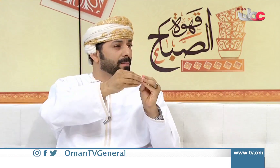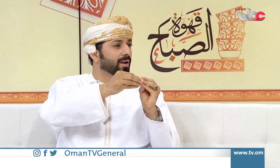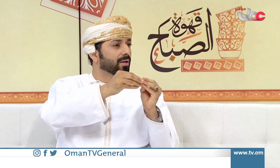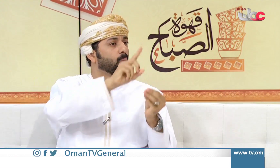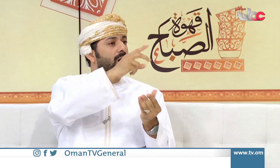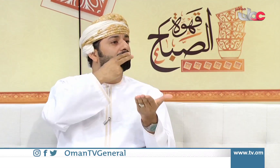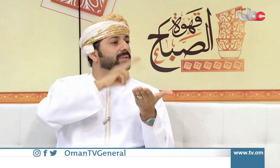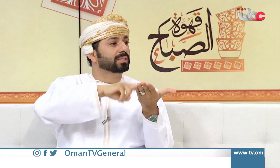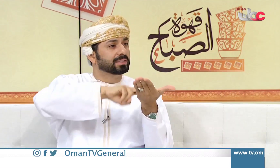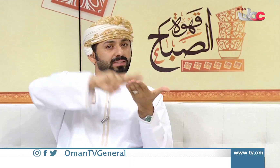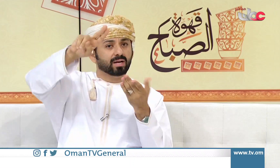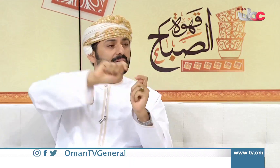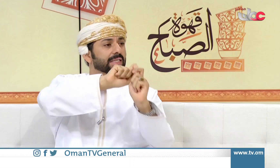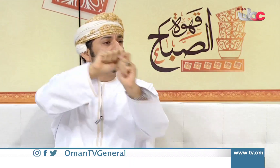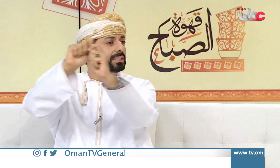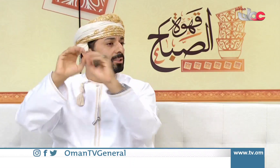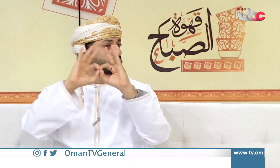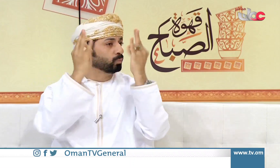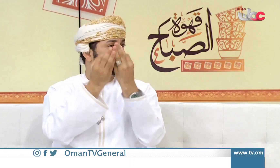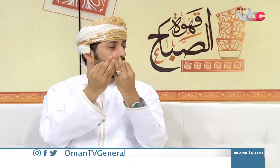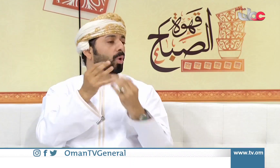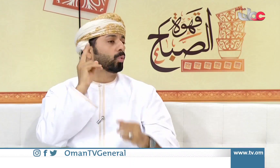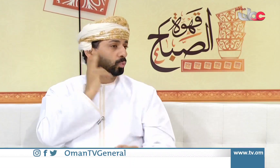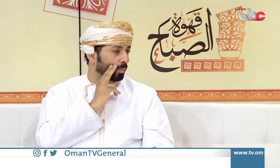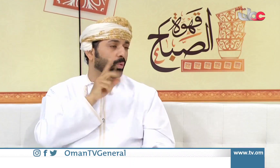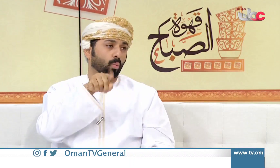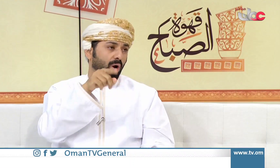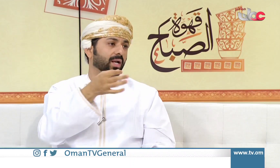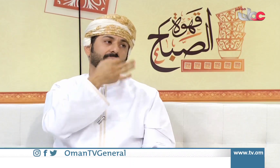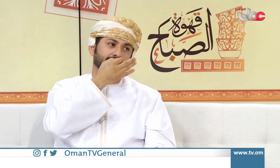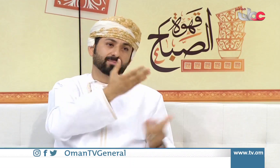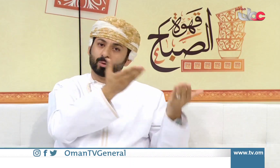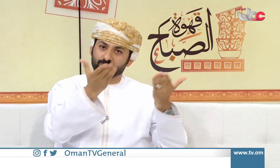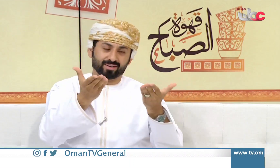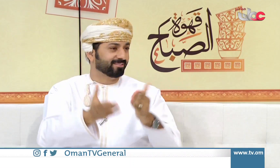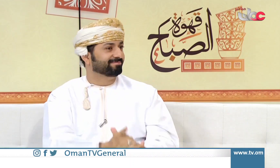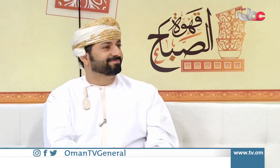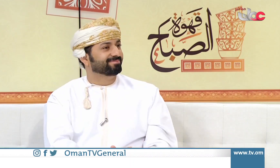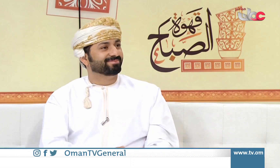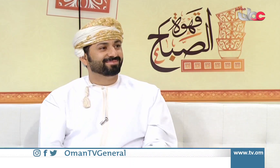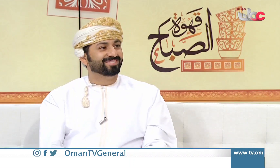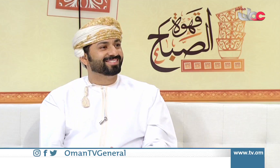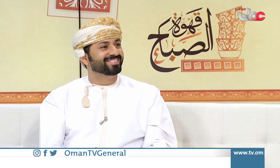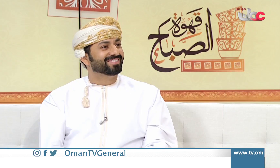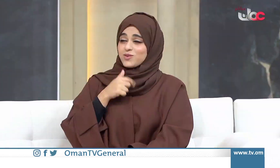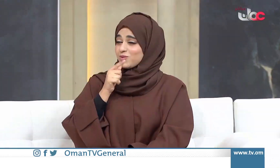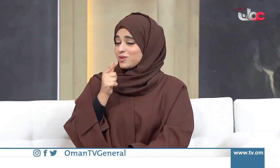وأيضاً تفاعك الرائع رسالتك ونصائحك للمجتمع سواء من ذوي الإعاقة السامعية أو السامعين من خلال لقائنا اليوم